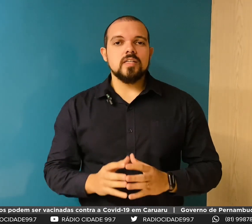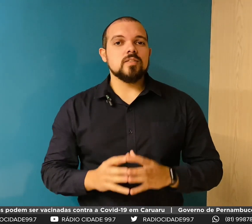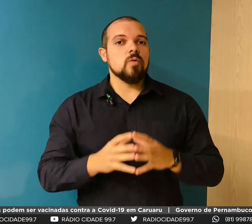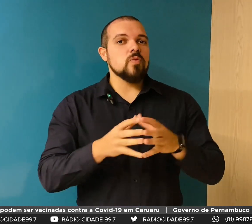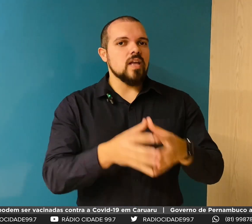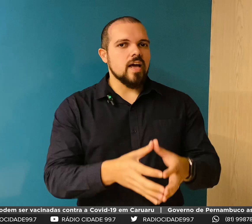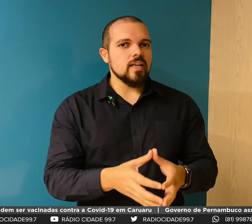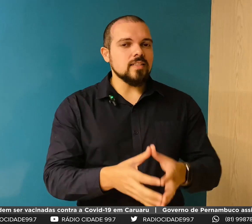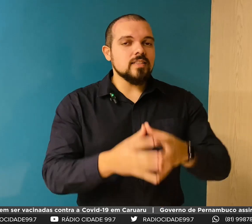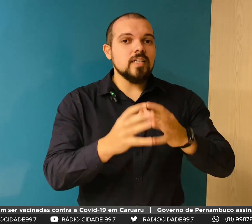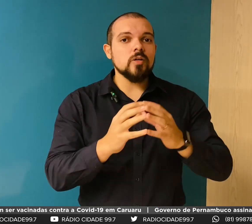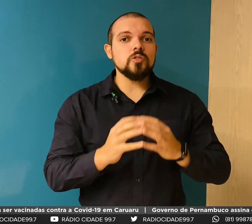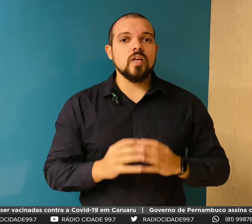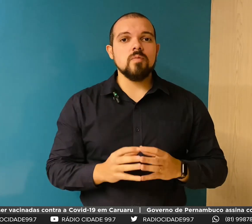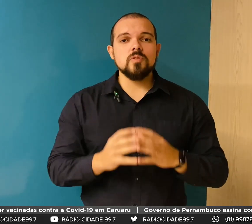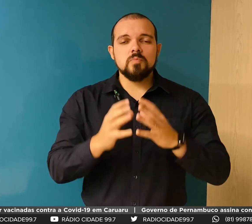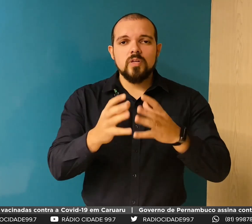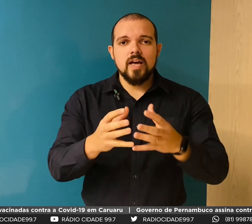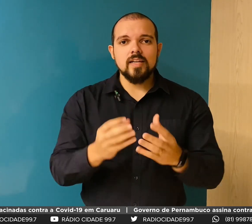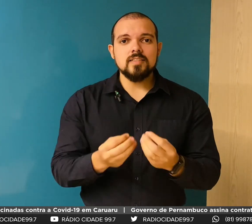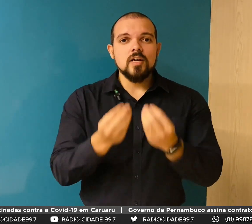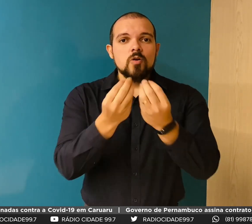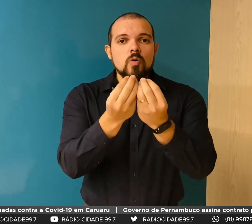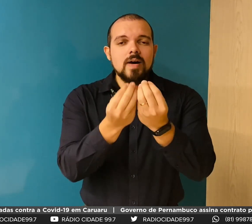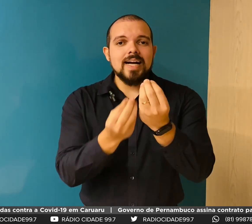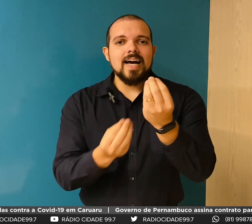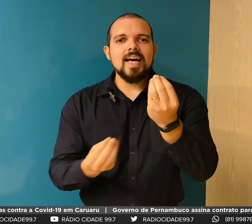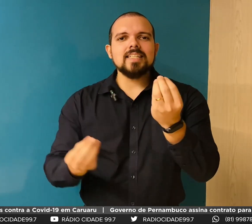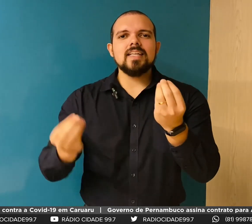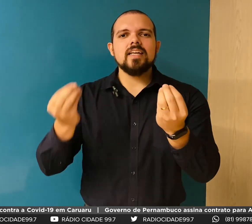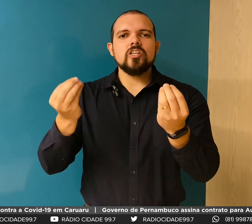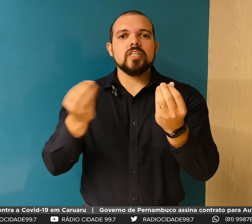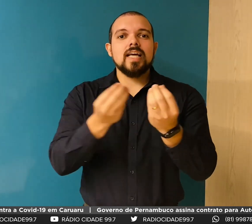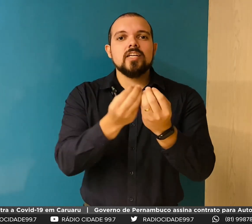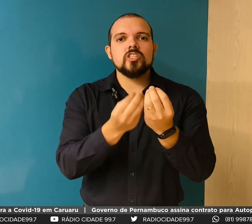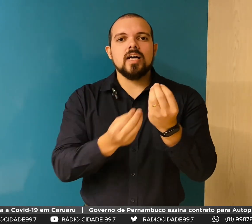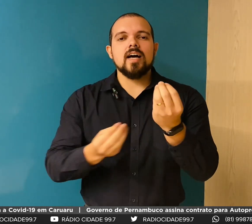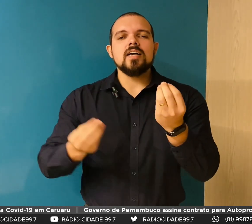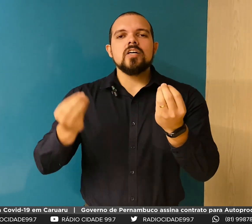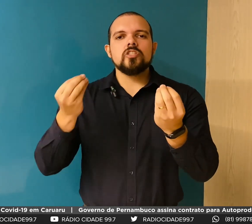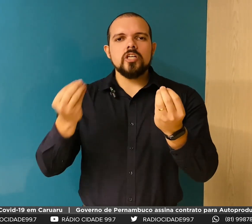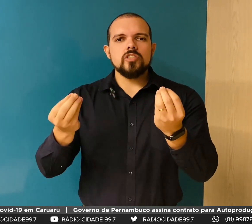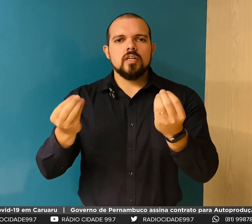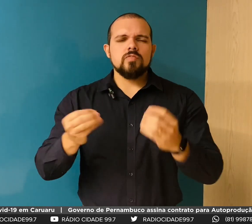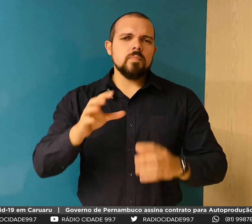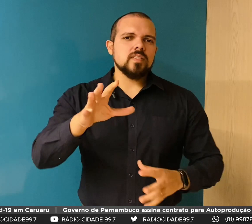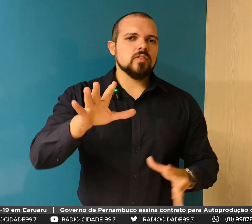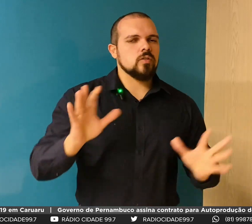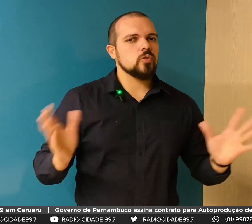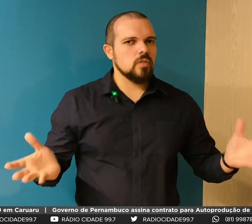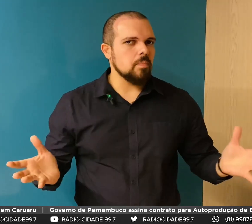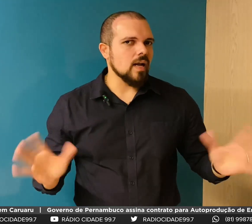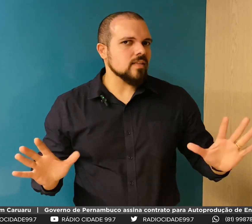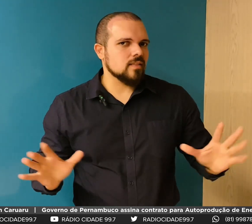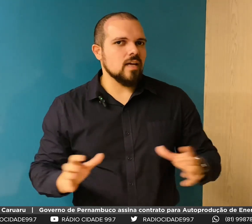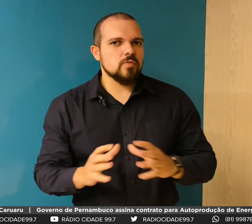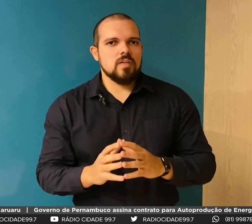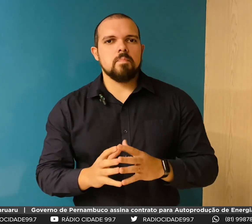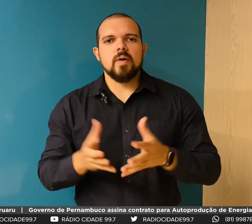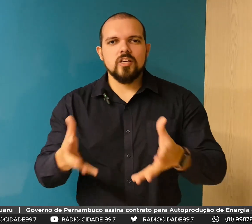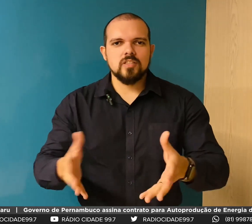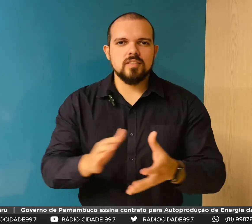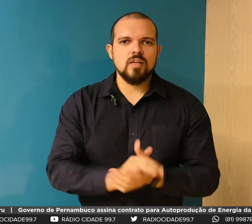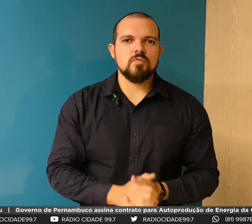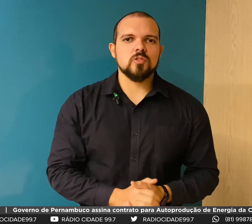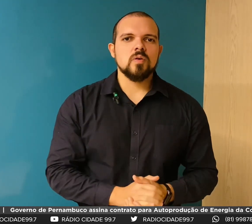público que são mulheres e nós temos mulheres com uma característica que ela está gestante. Vamos pensar que você tem um estudo de pilates